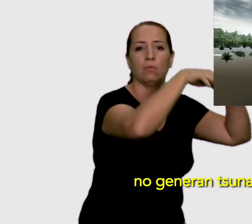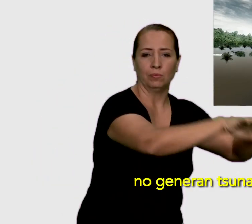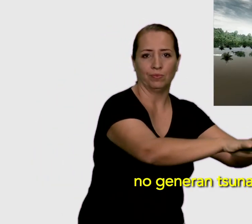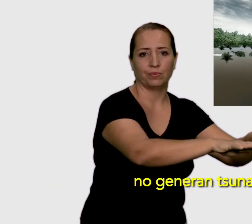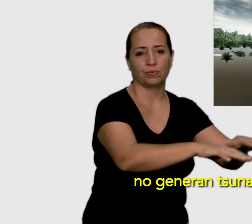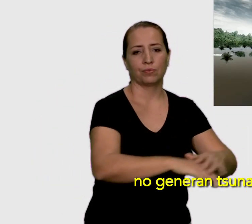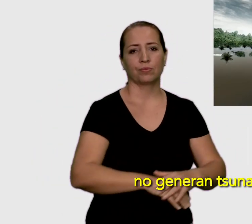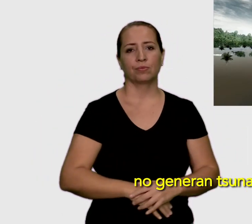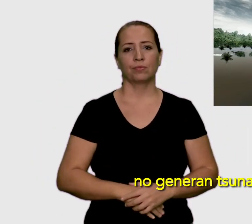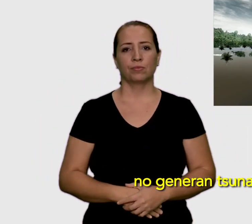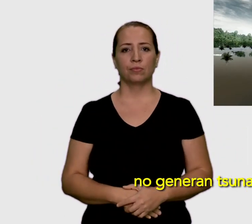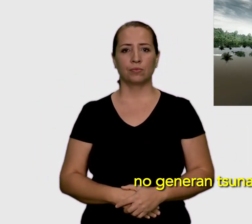tsunamis.